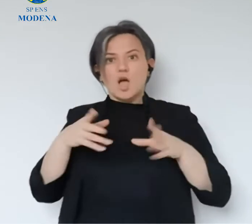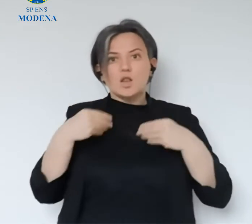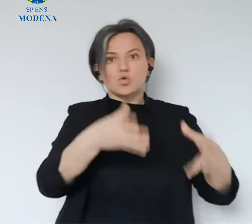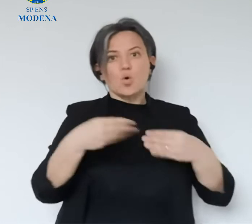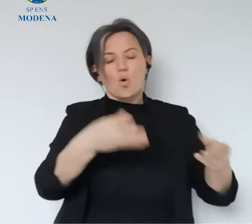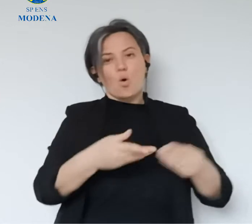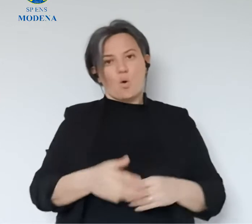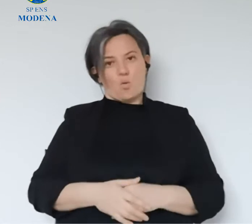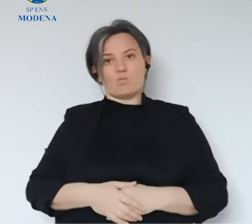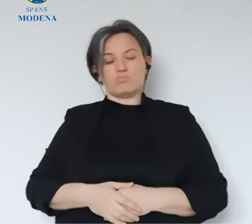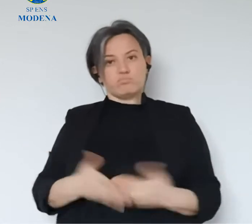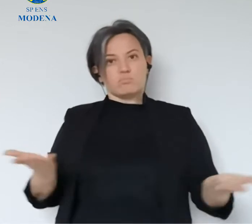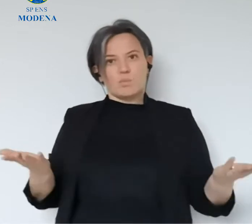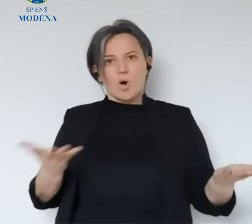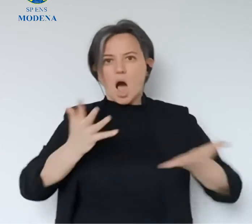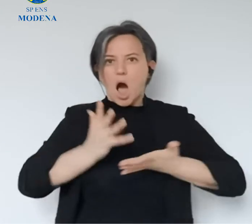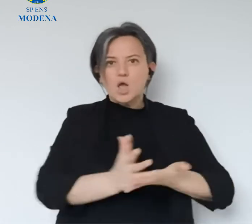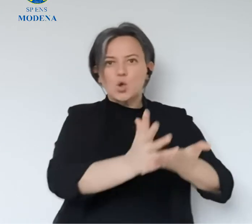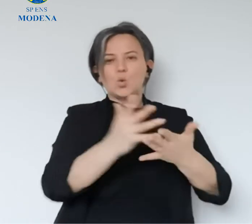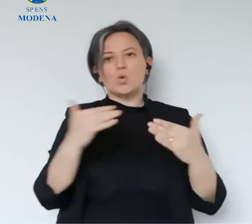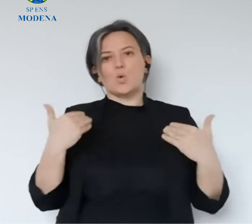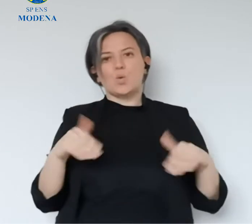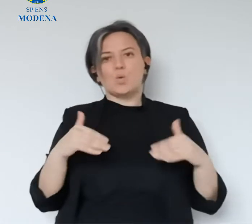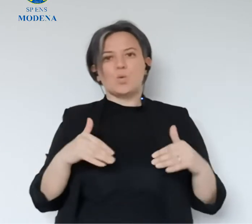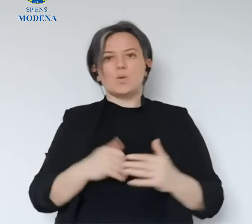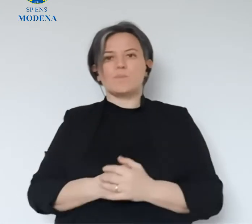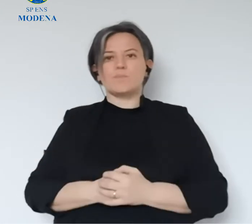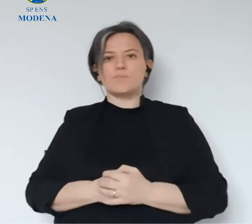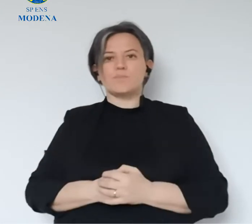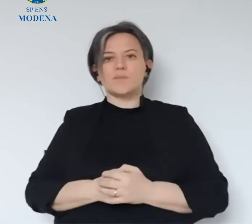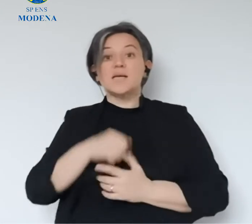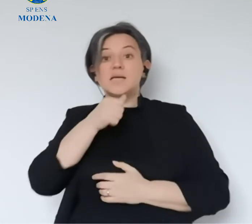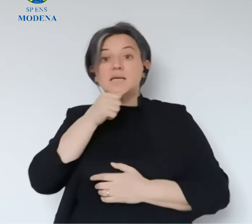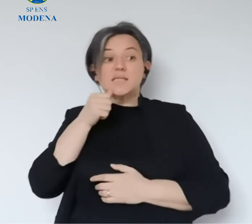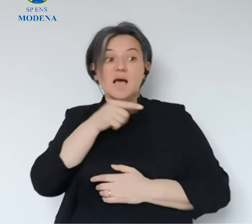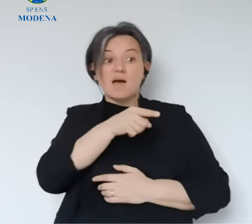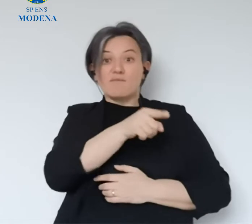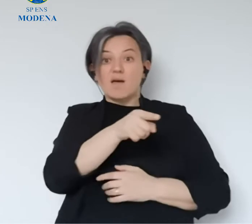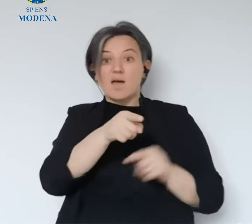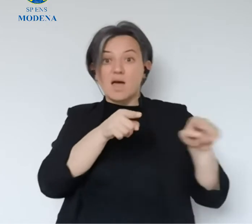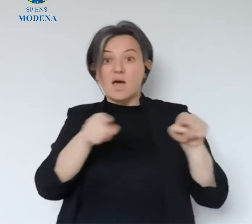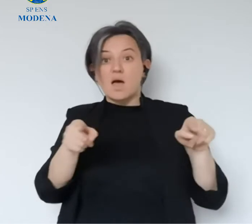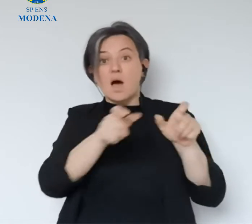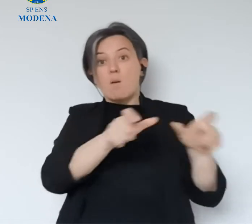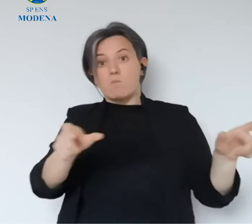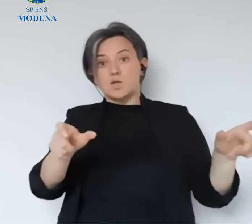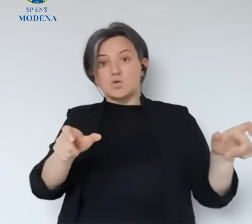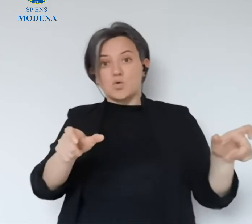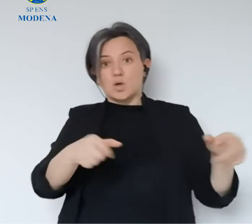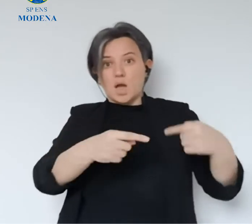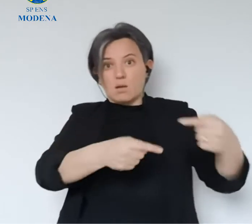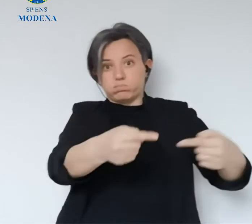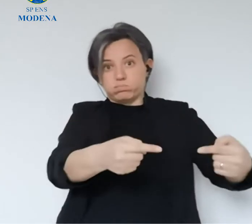a quasi 1800 domande che sono arrivate con un cospicuo aiuto